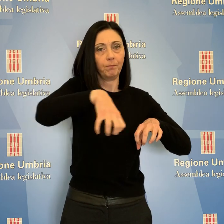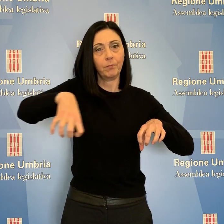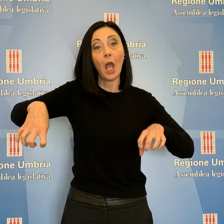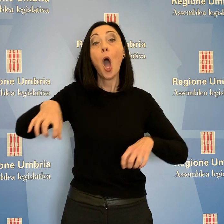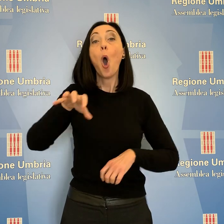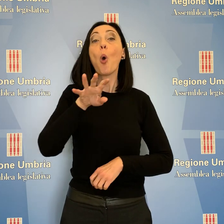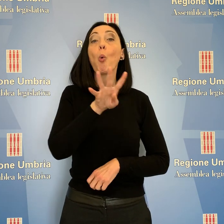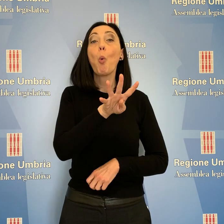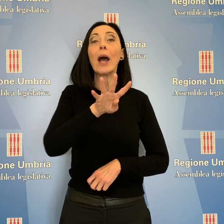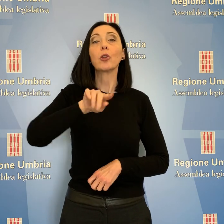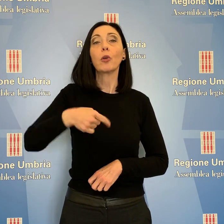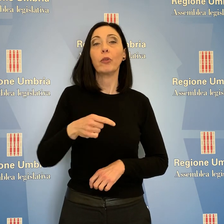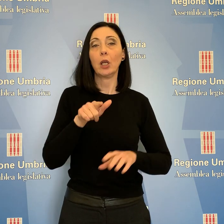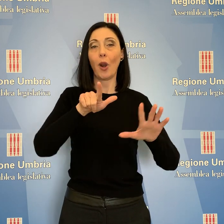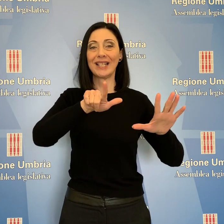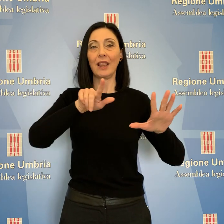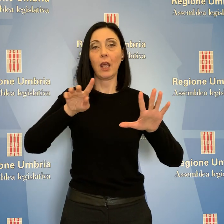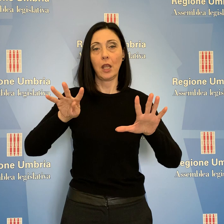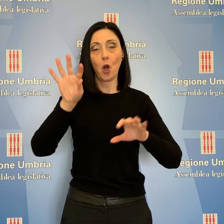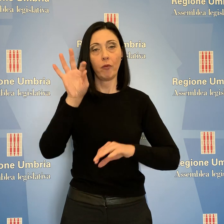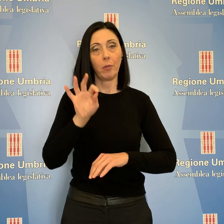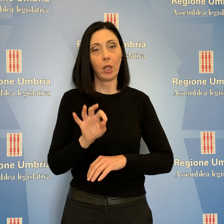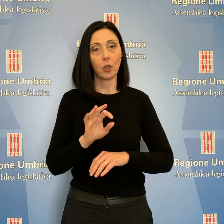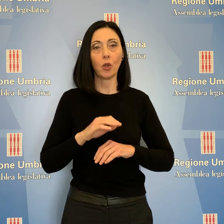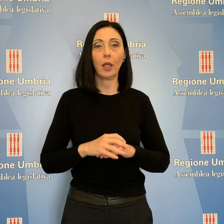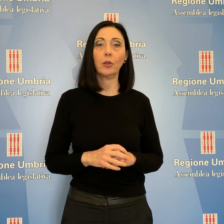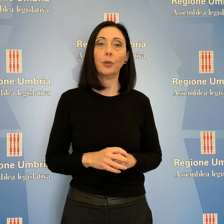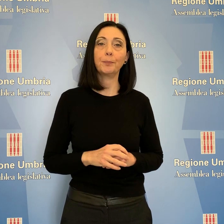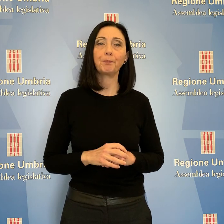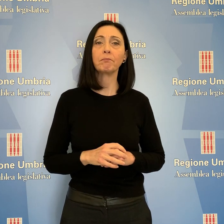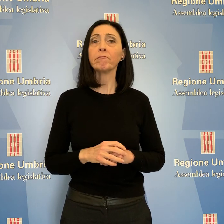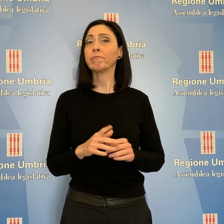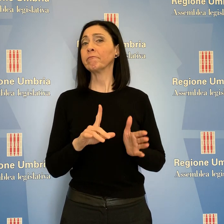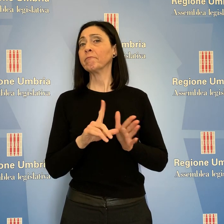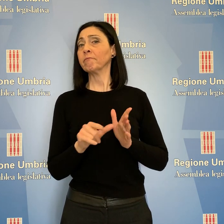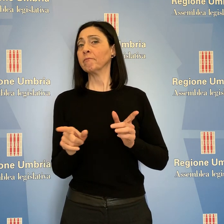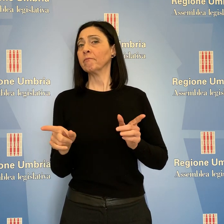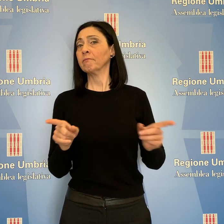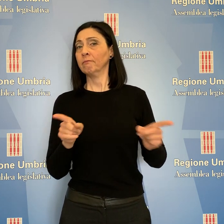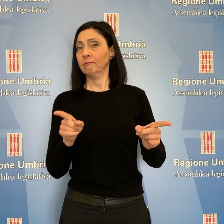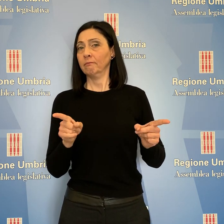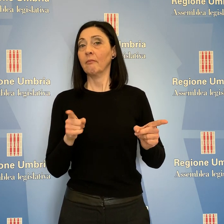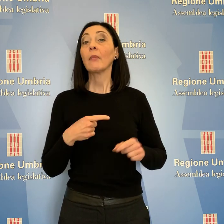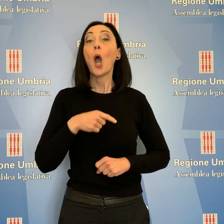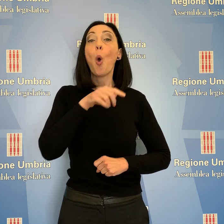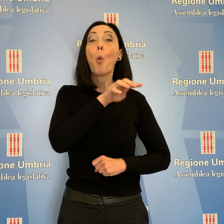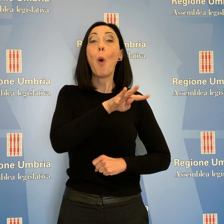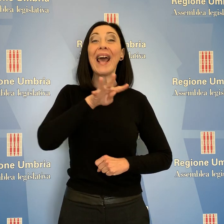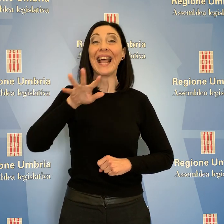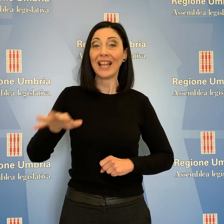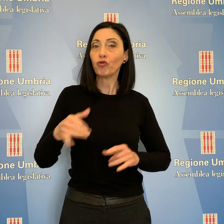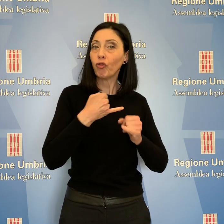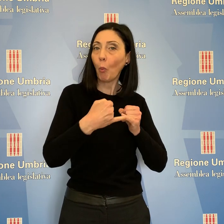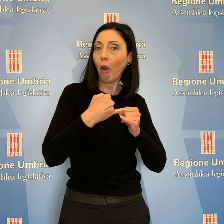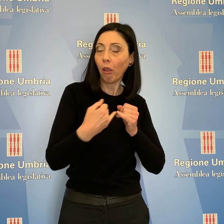il 4,79%. Sulla tempistica, le 45 linee progettuali